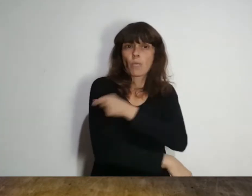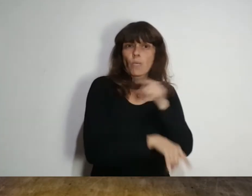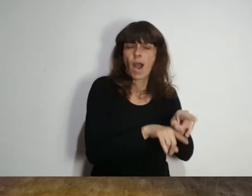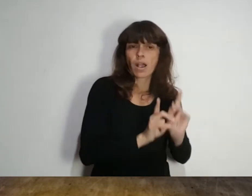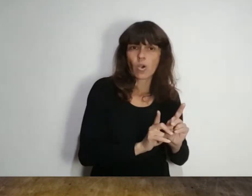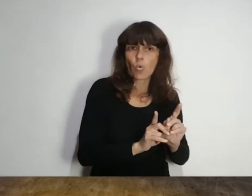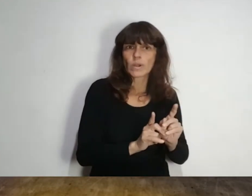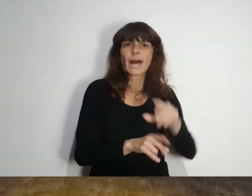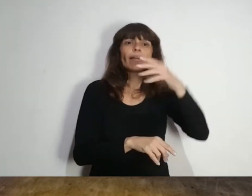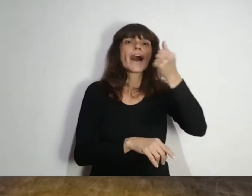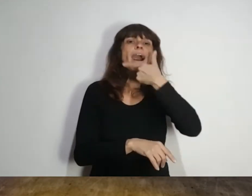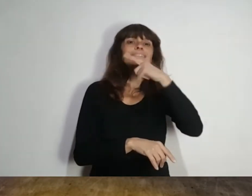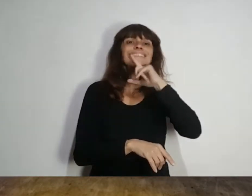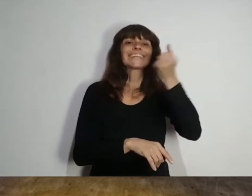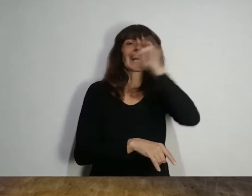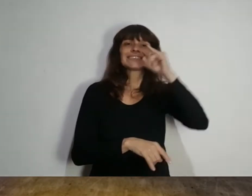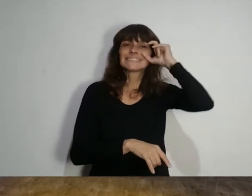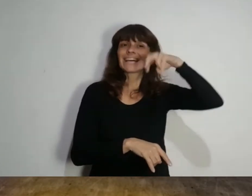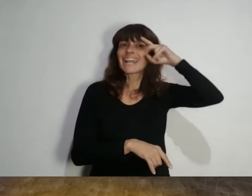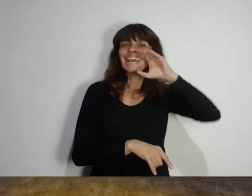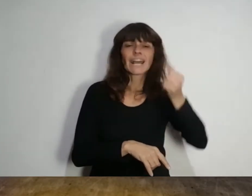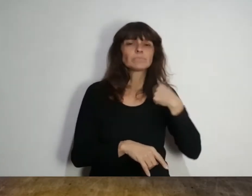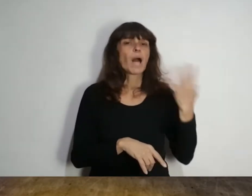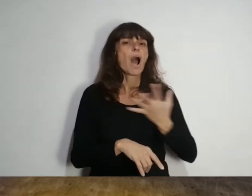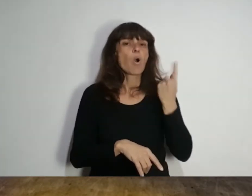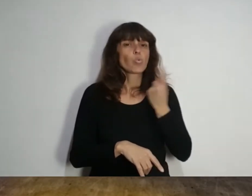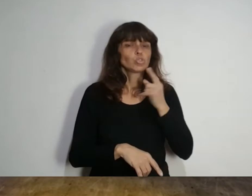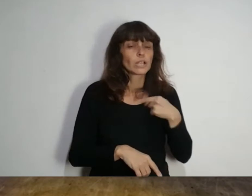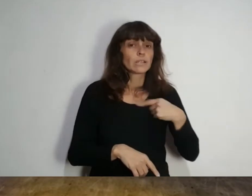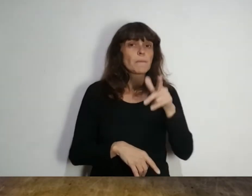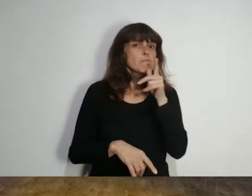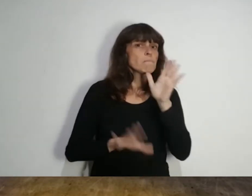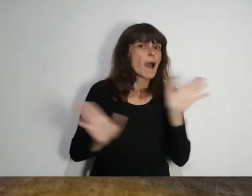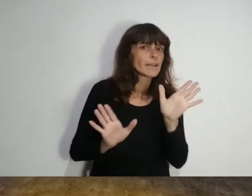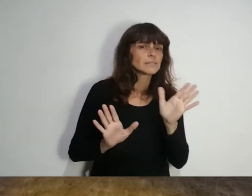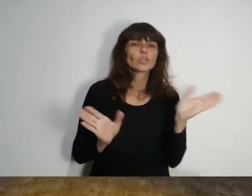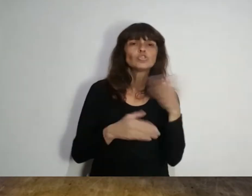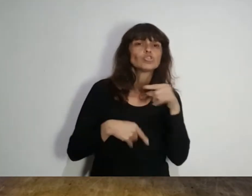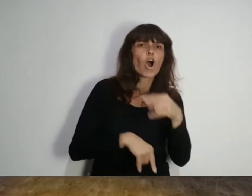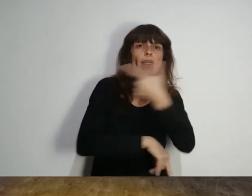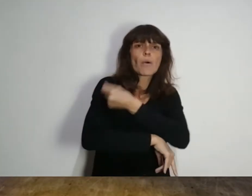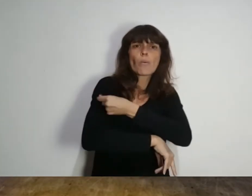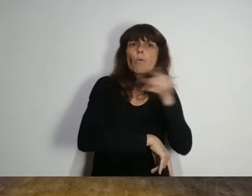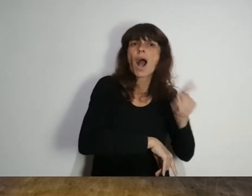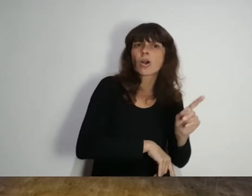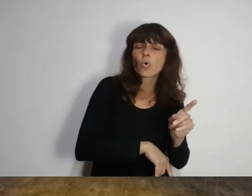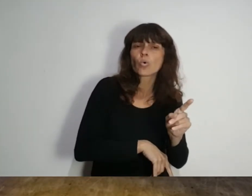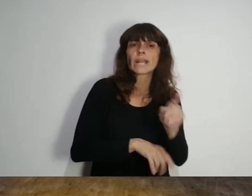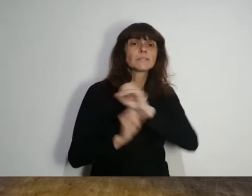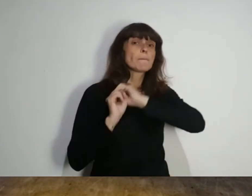recibieran las dosis de AstraZeneca. Según las autoridades, todo parece indicar que las vacunas correspondían